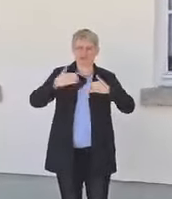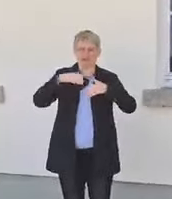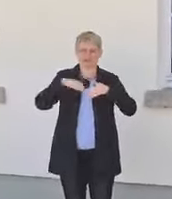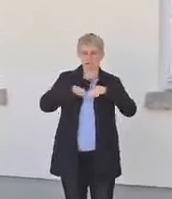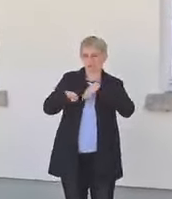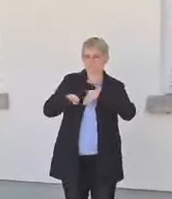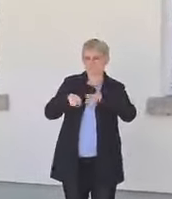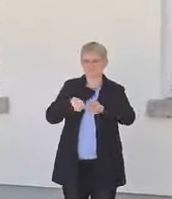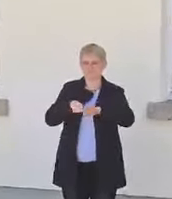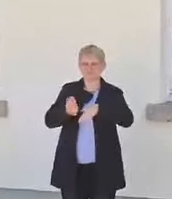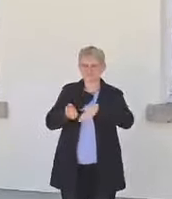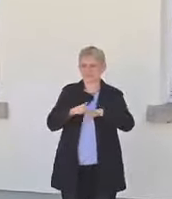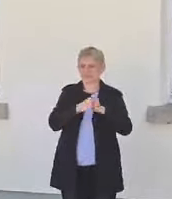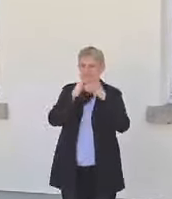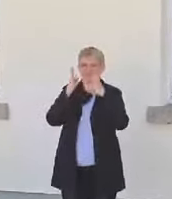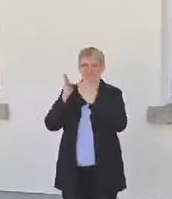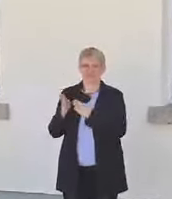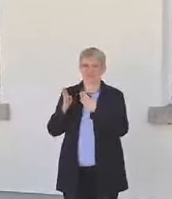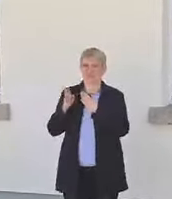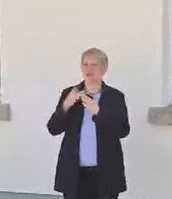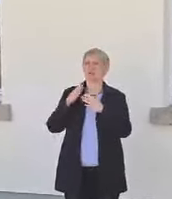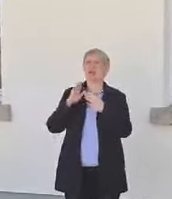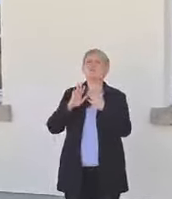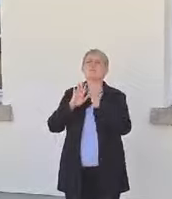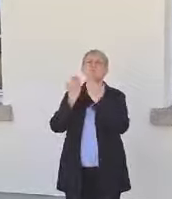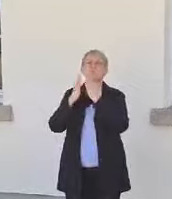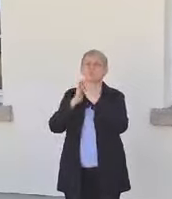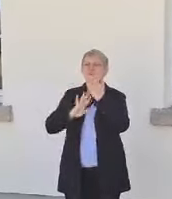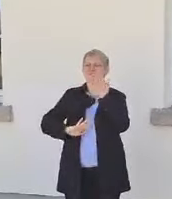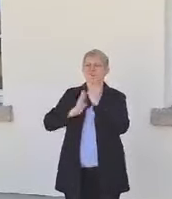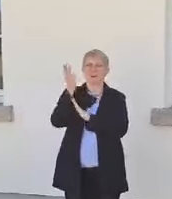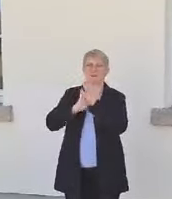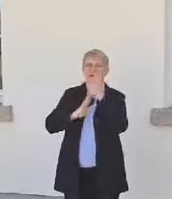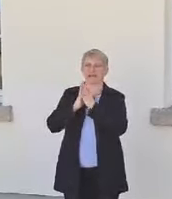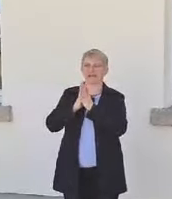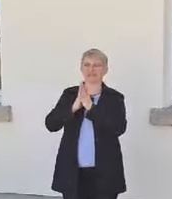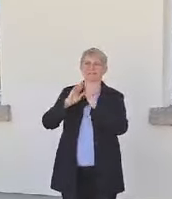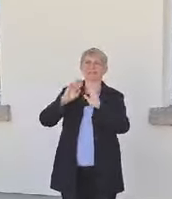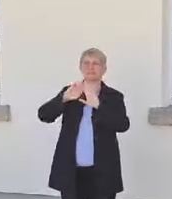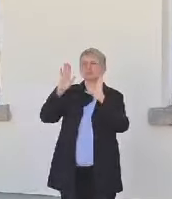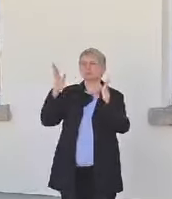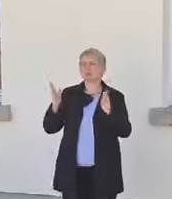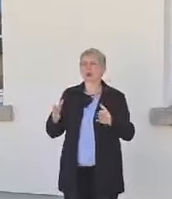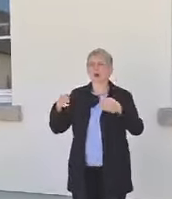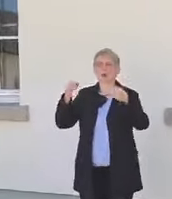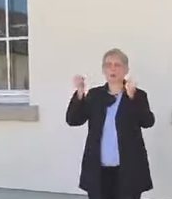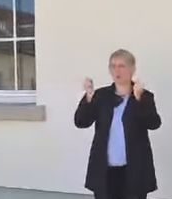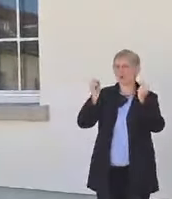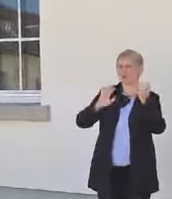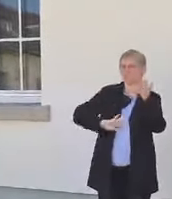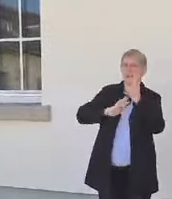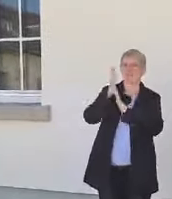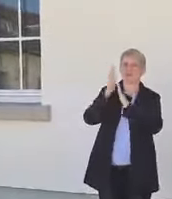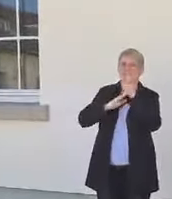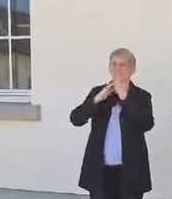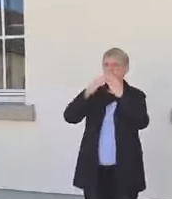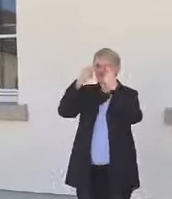nächsten Bild, man sieht Bücherverbrennungen, Synagogenbrände, das Gesicht wirkt deutlich verhärmter. Dann